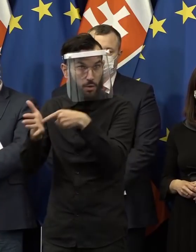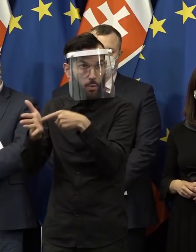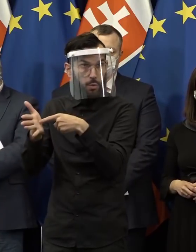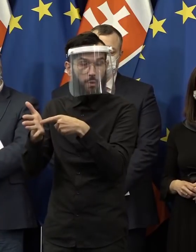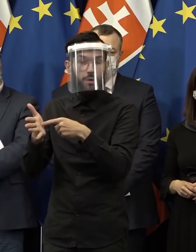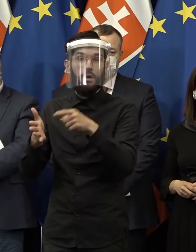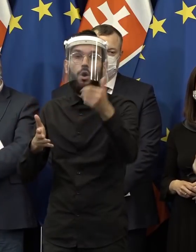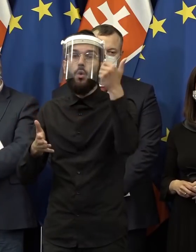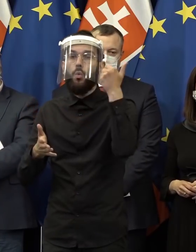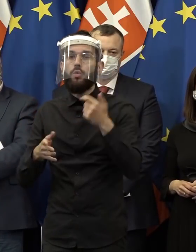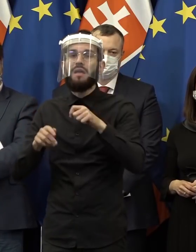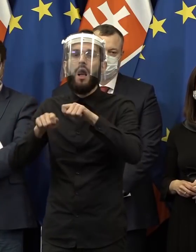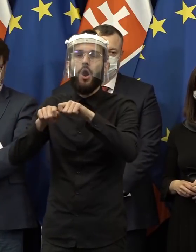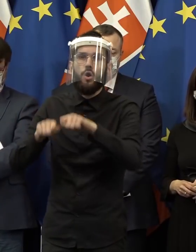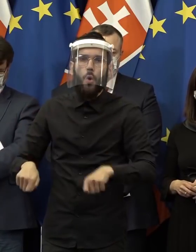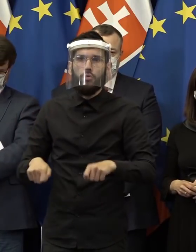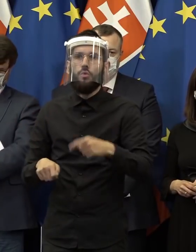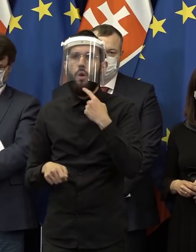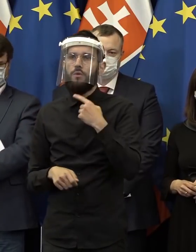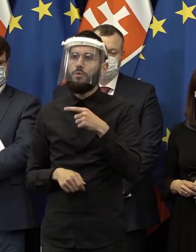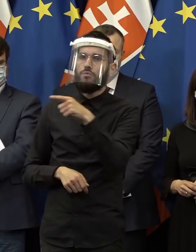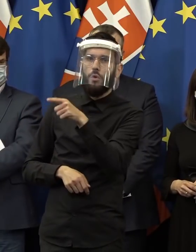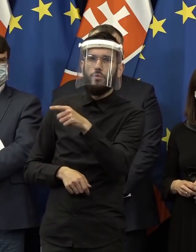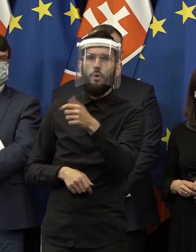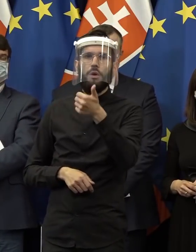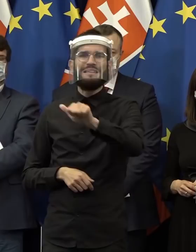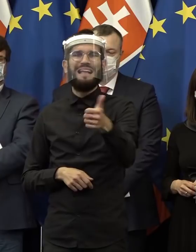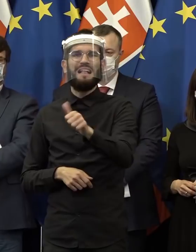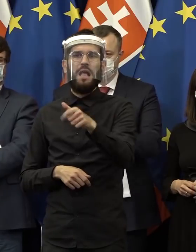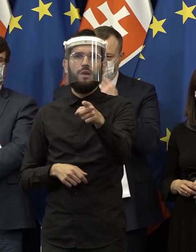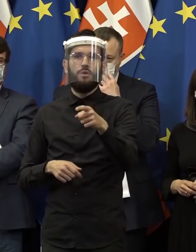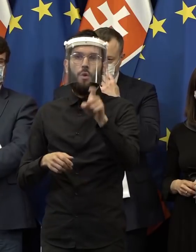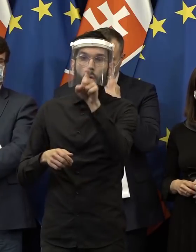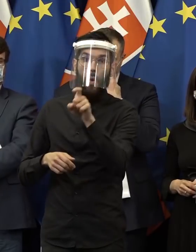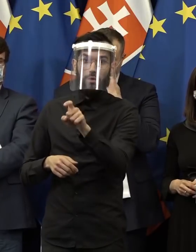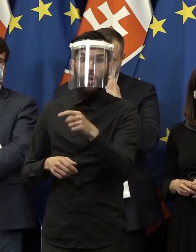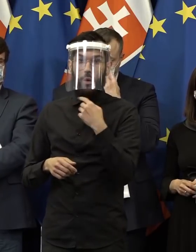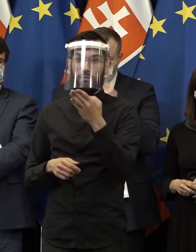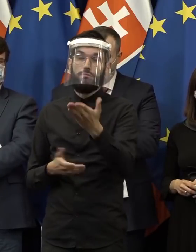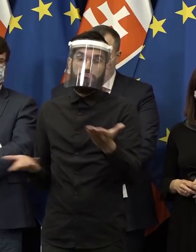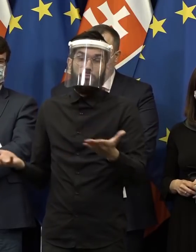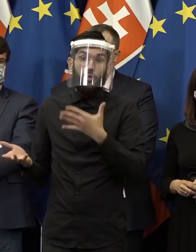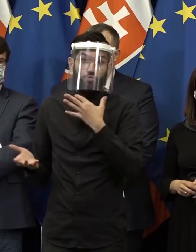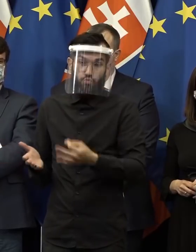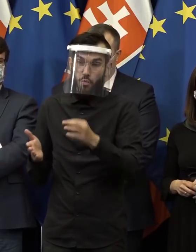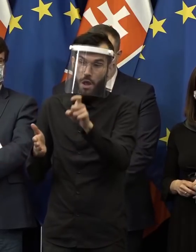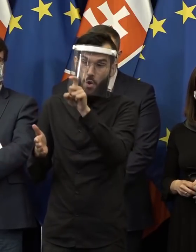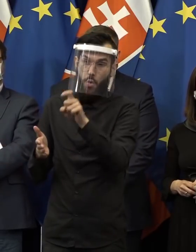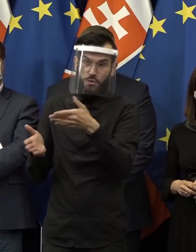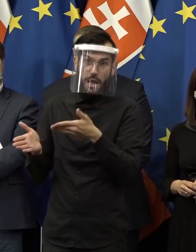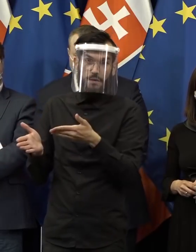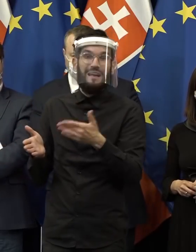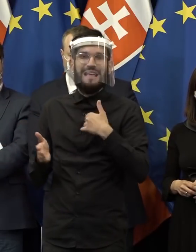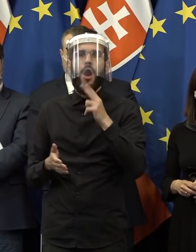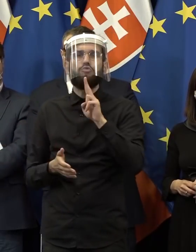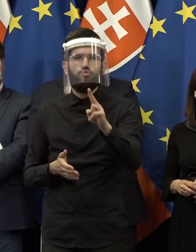keď ľudia rozhodnú v hlasovaní na rozhodní to o tých 11 otázkach, že rozhodnú, že súhlasia s tými otázkami a som